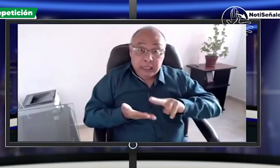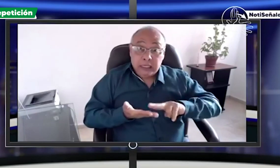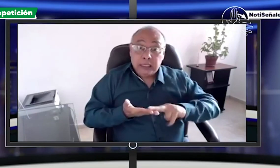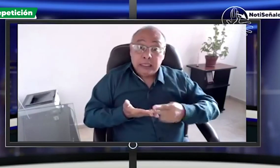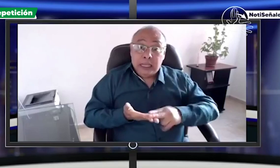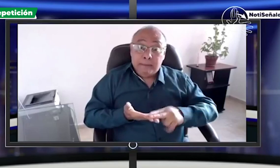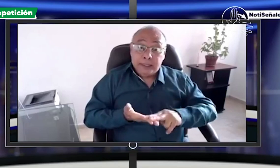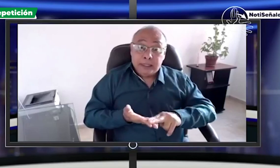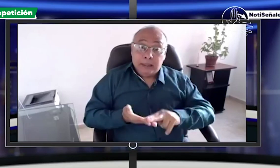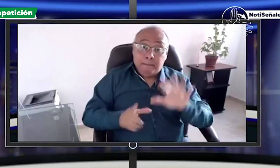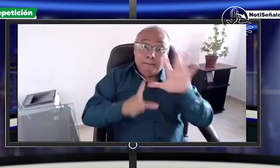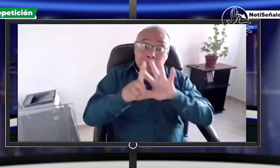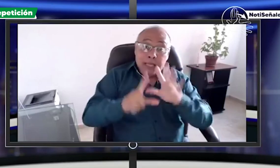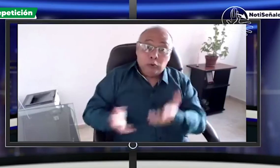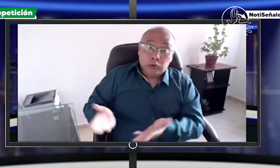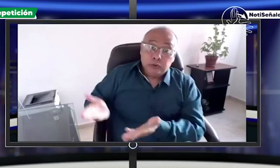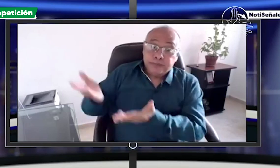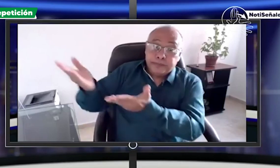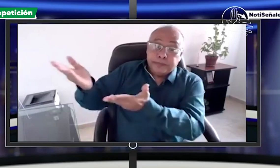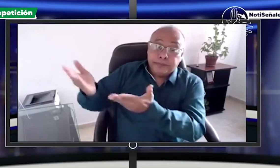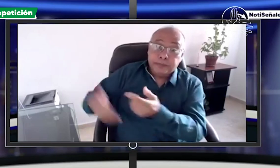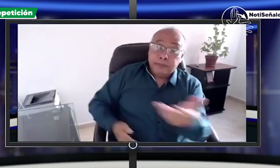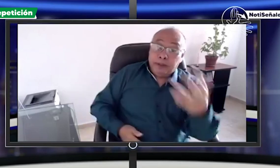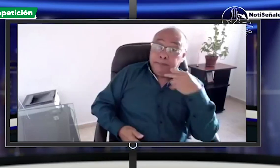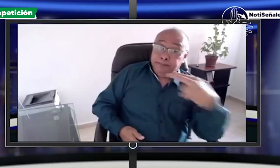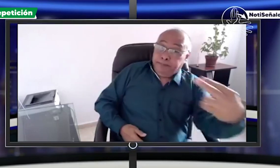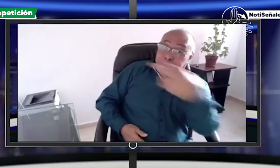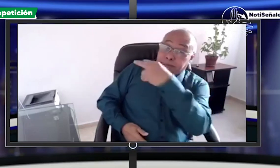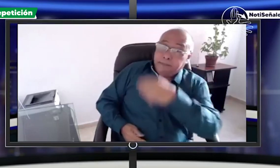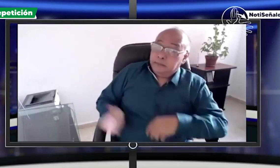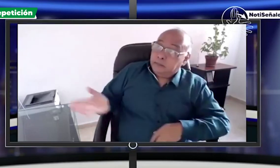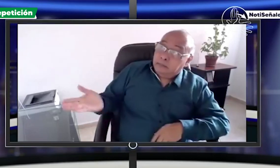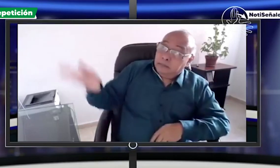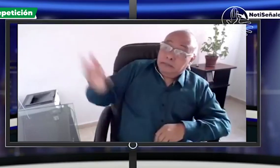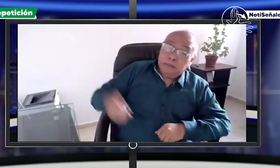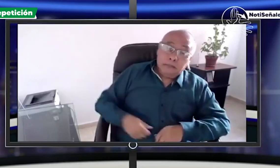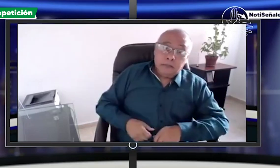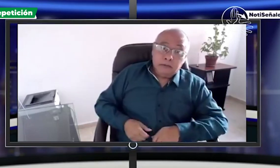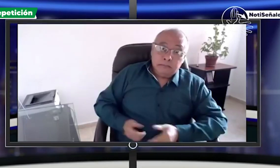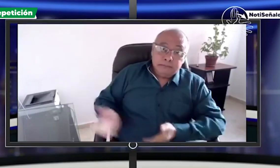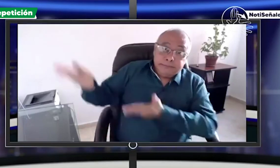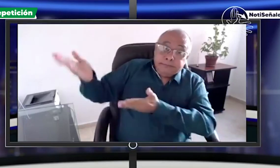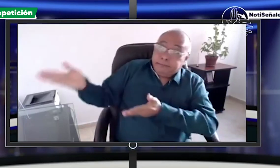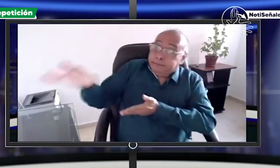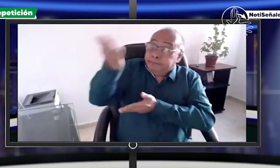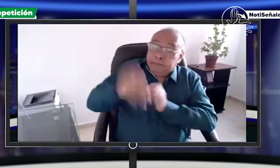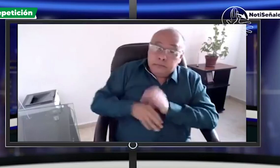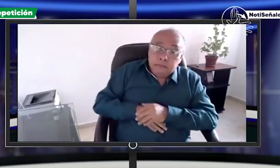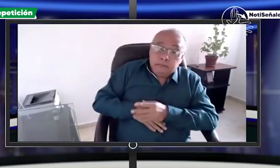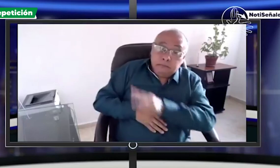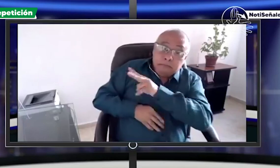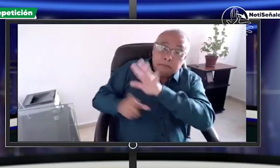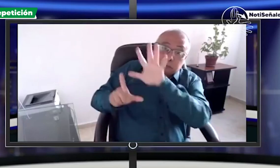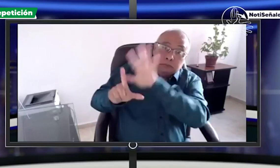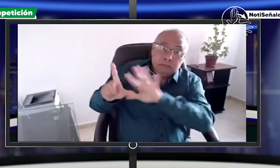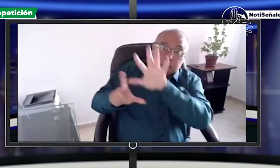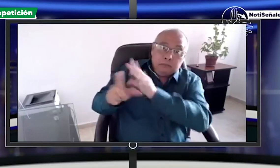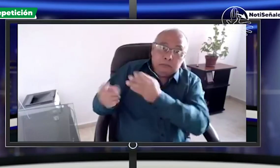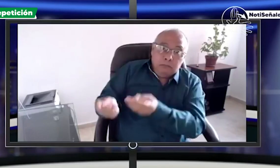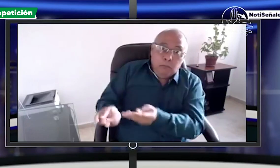hacerle esta clase de pregunta porque si el intérprete solamente va a socializar los vídeos cuando se encuentra con las personas oyentes